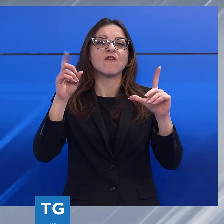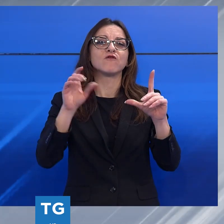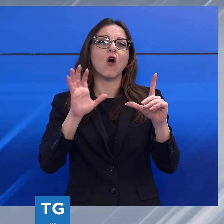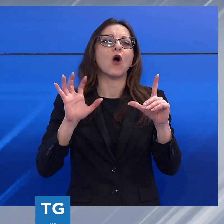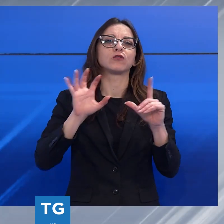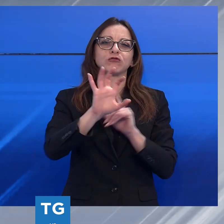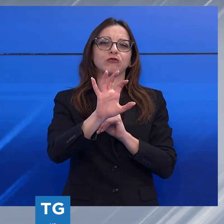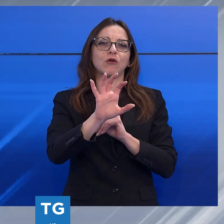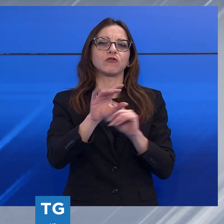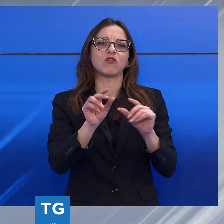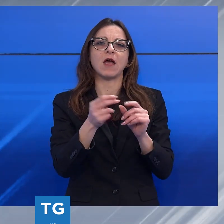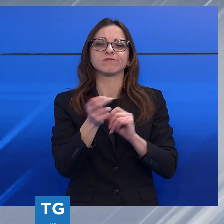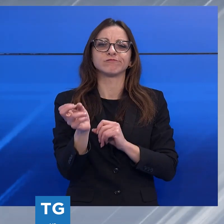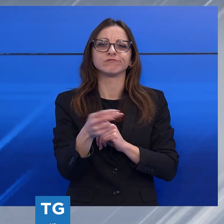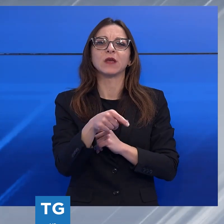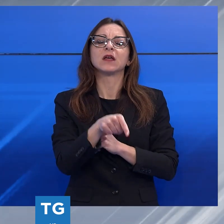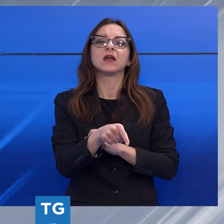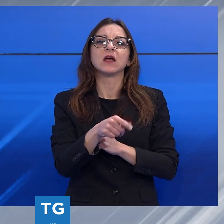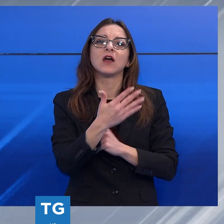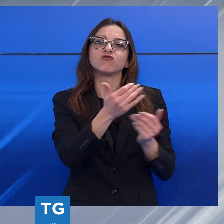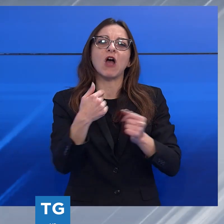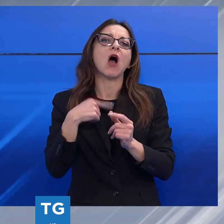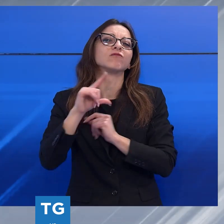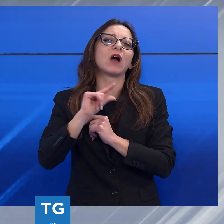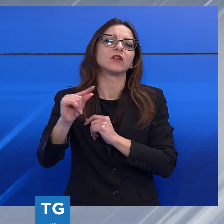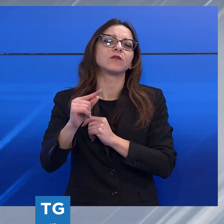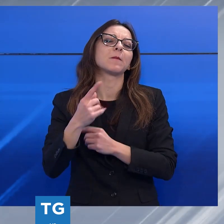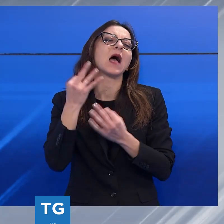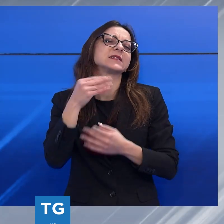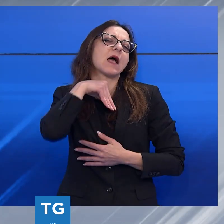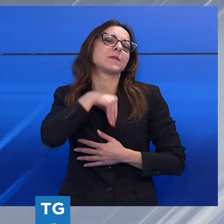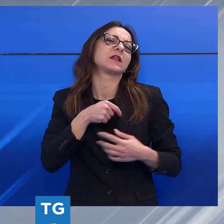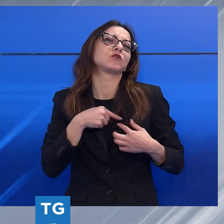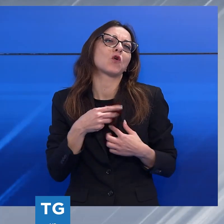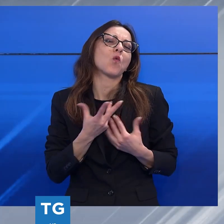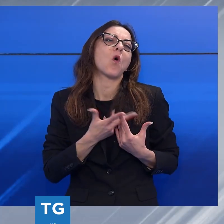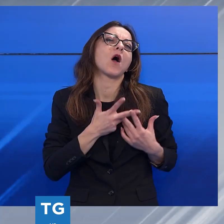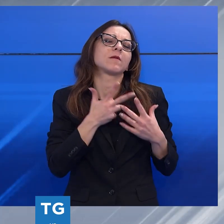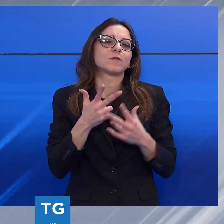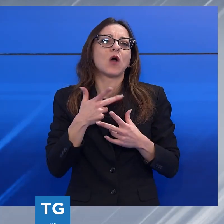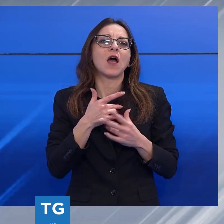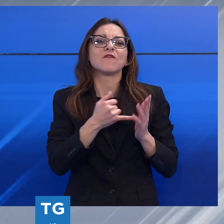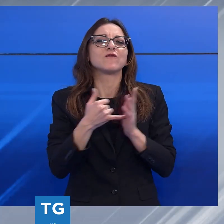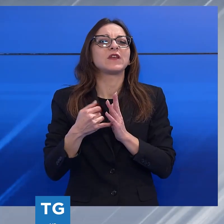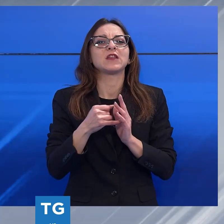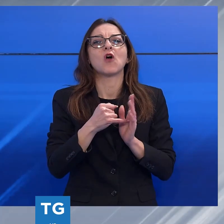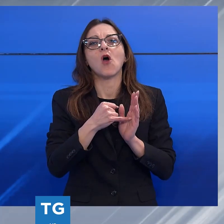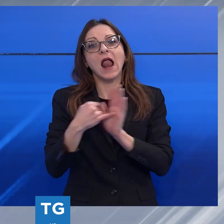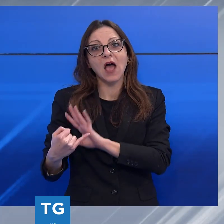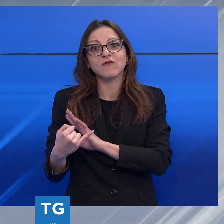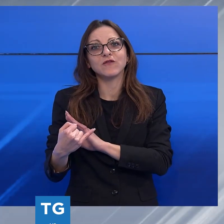commovente. Ciao, me ne sono andato via ma vi porterò sempre nel cuore e griderò anche oltre la fine forza Lucchese.